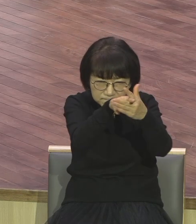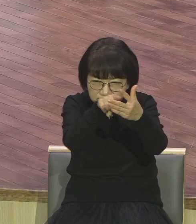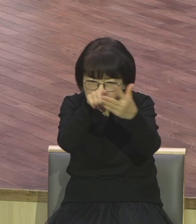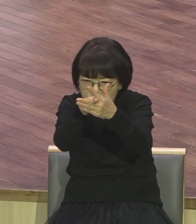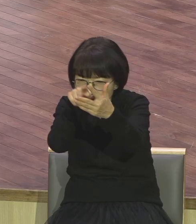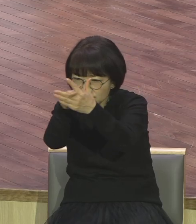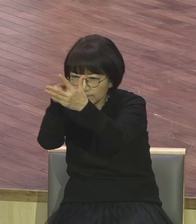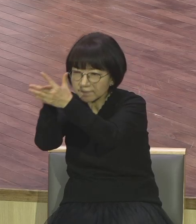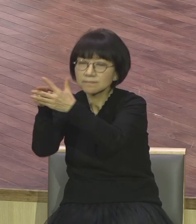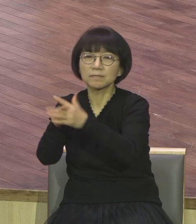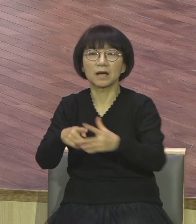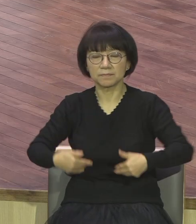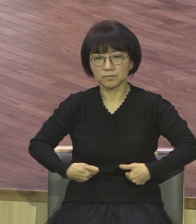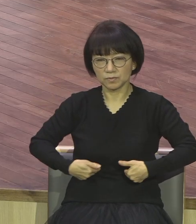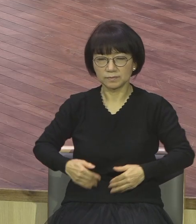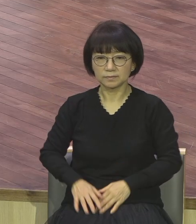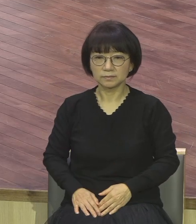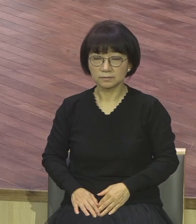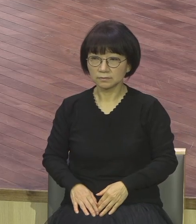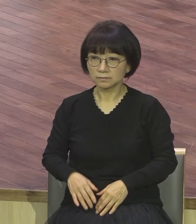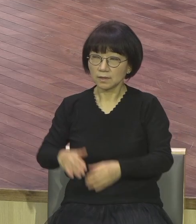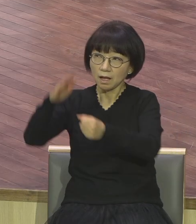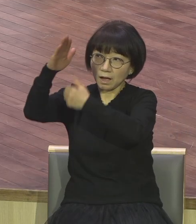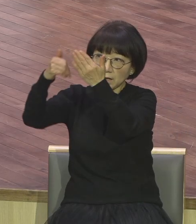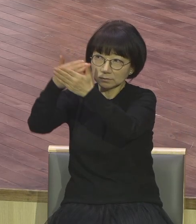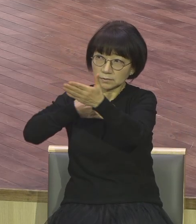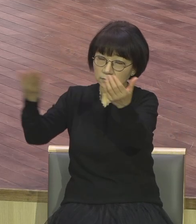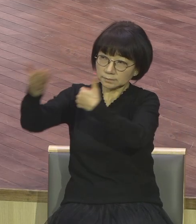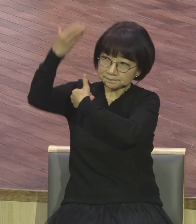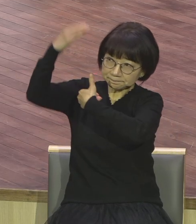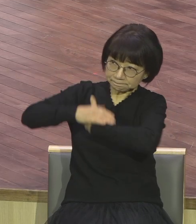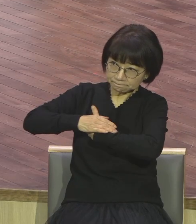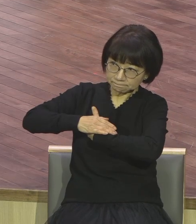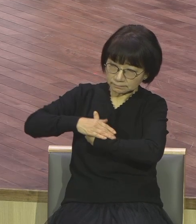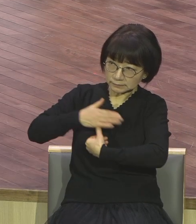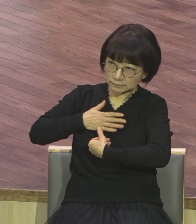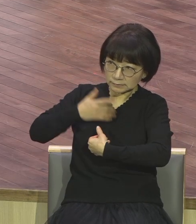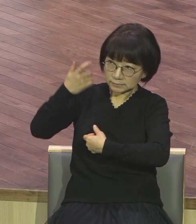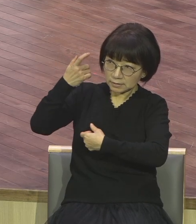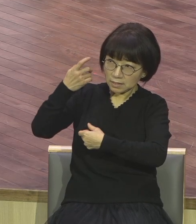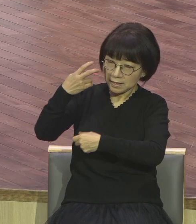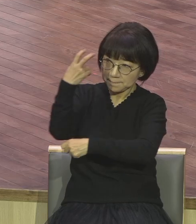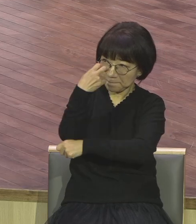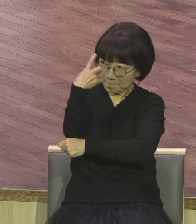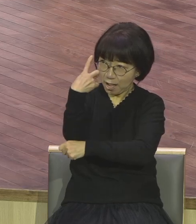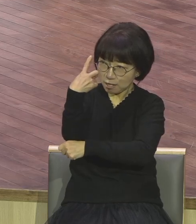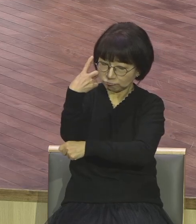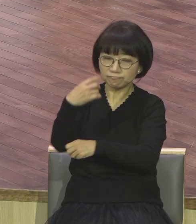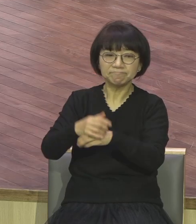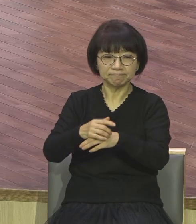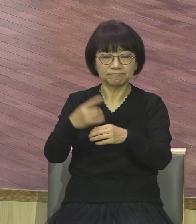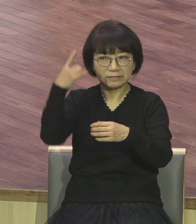맡겨 주셨다 이 말은 직분에서 내가 영적 파수꾼으로 내가 통신망으로 정신 빠질 차리고 깨어서 깨어서